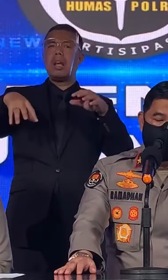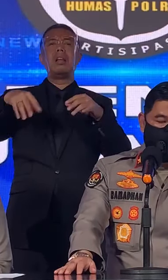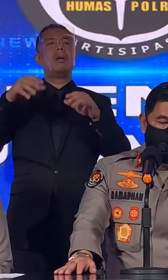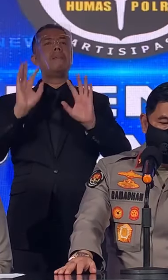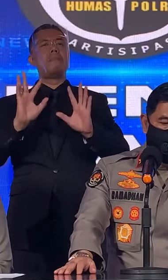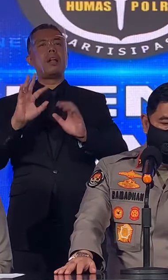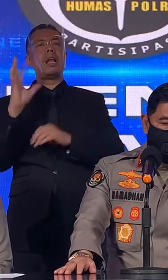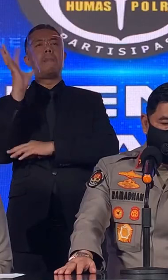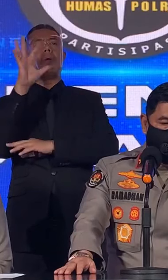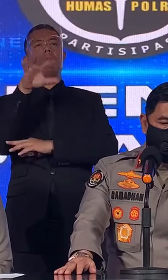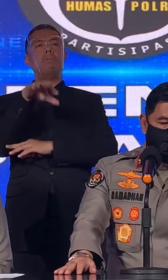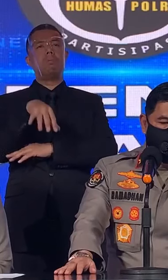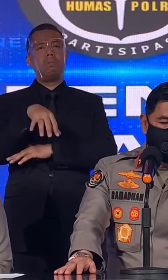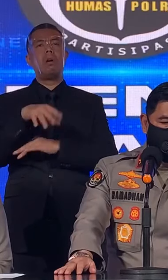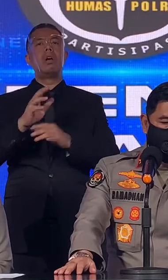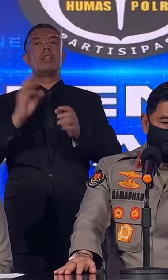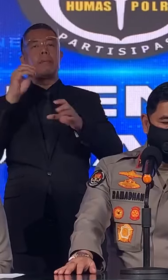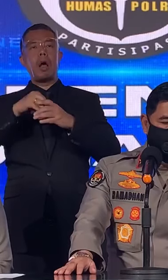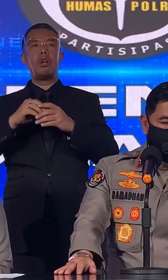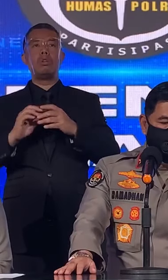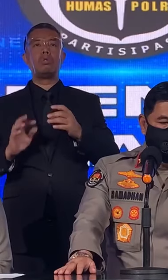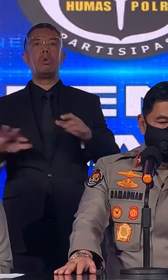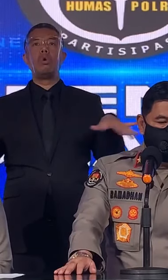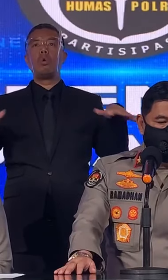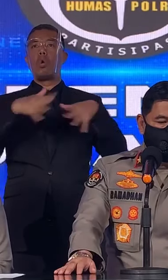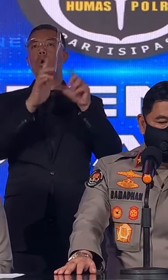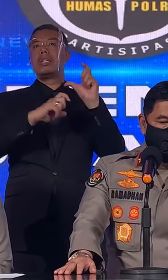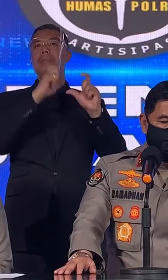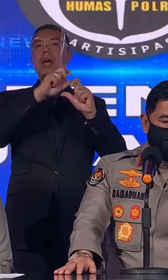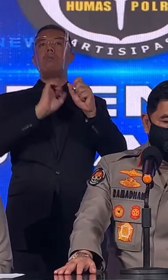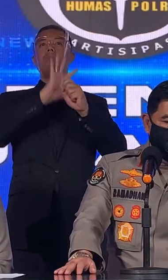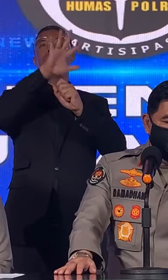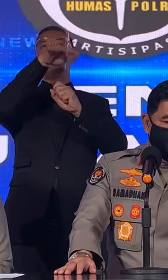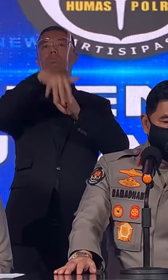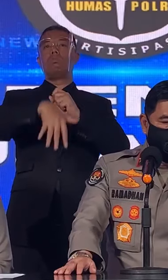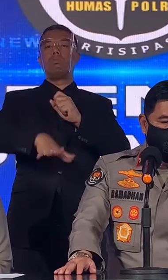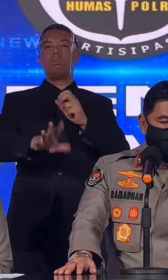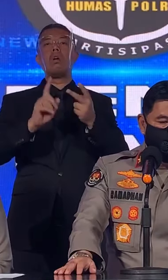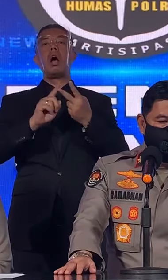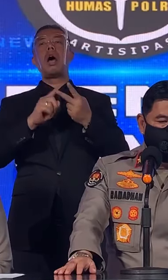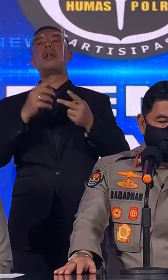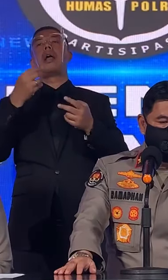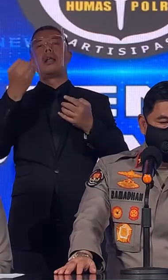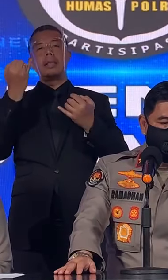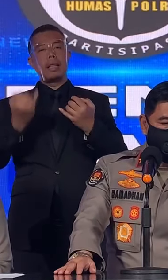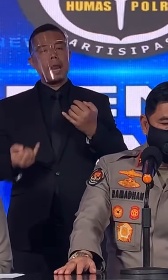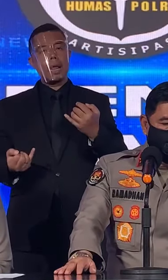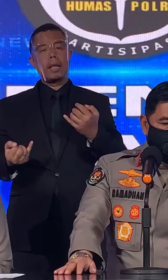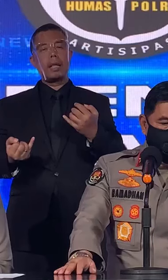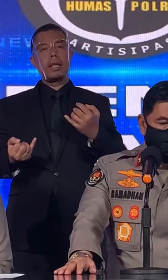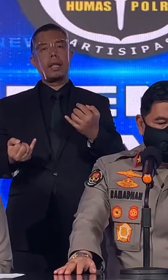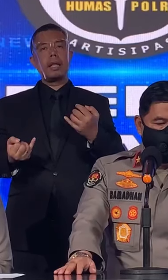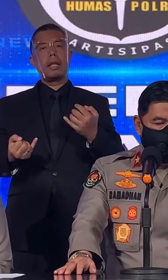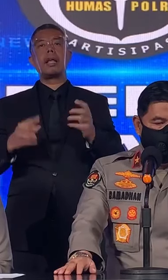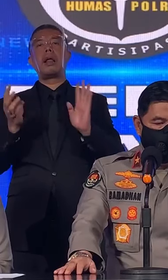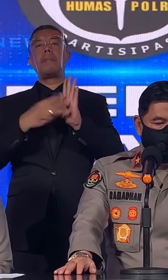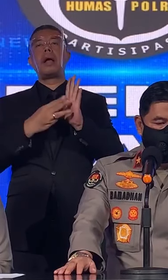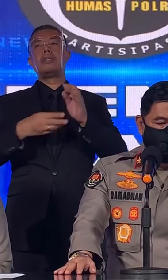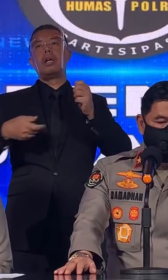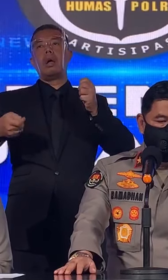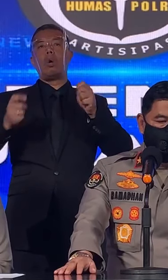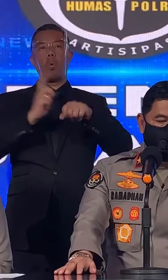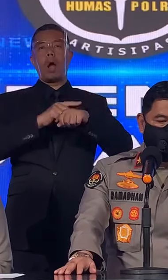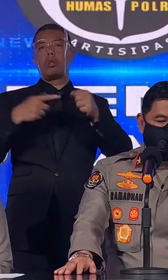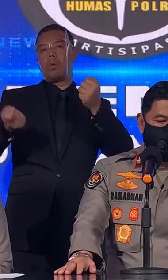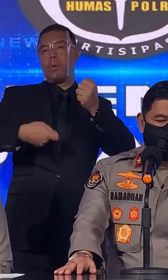Dan Erupsi Gunung Semeru Serta Berakhirnya Masa Panen